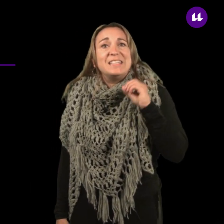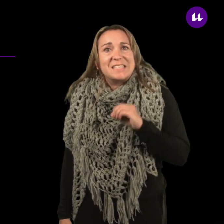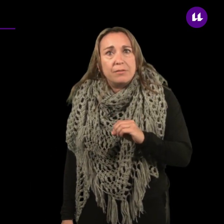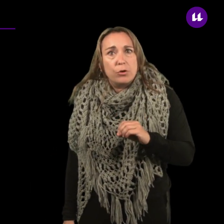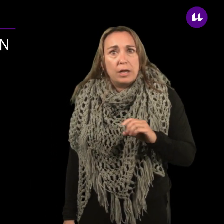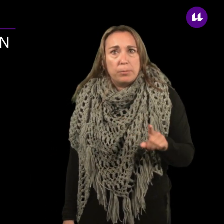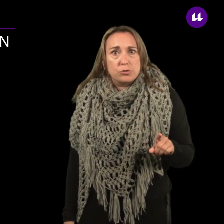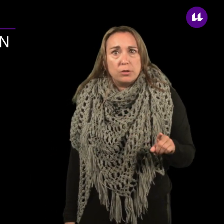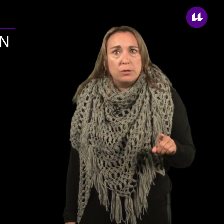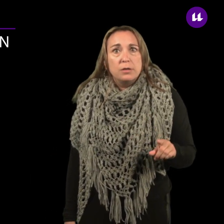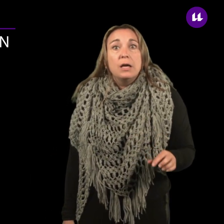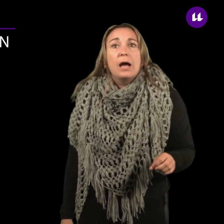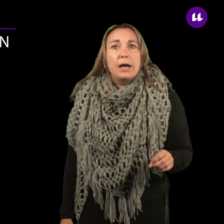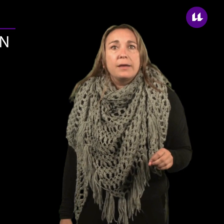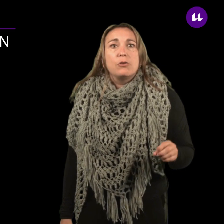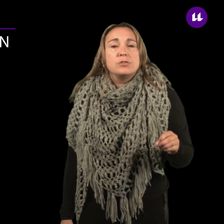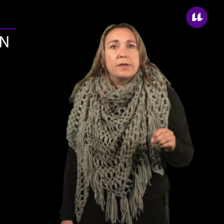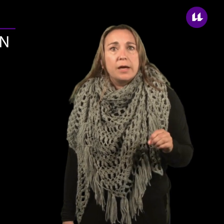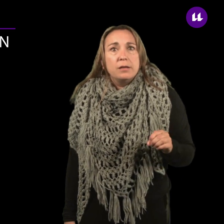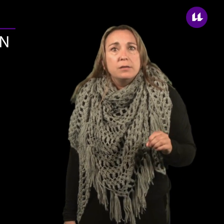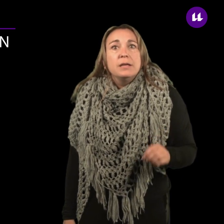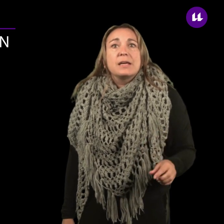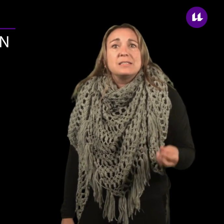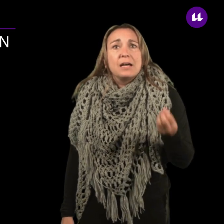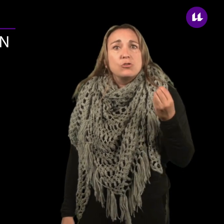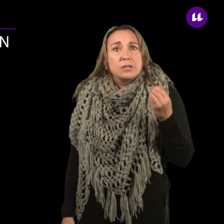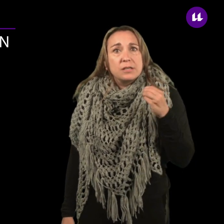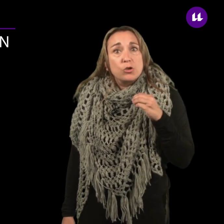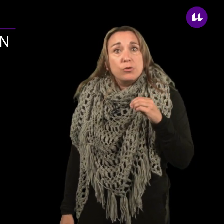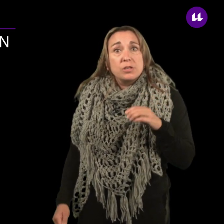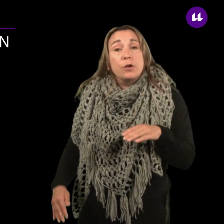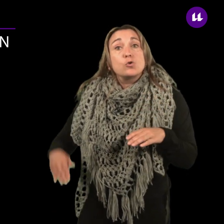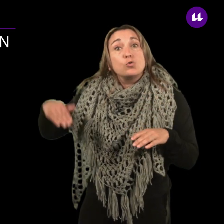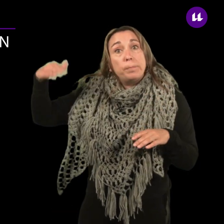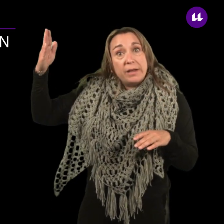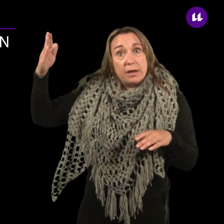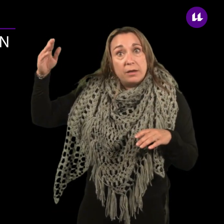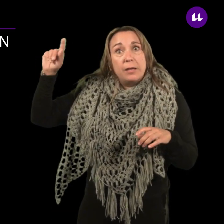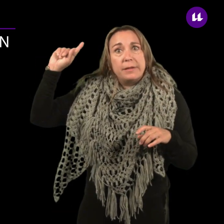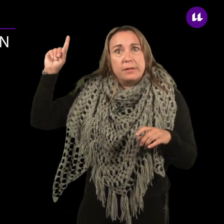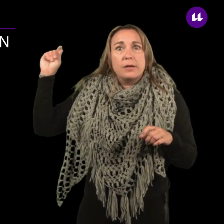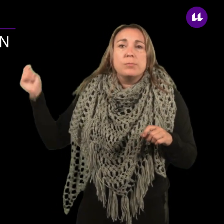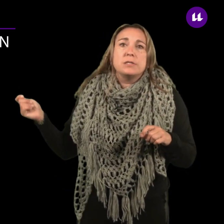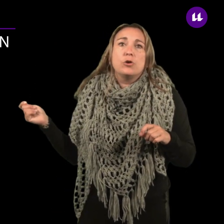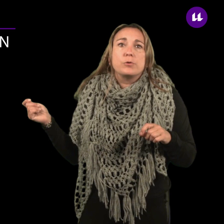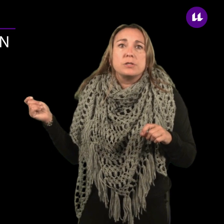incendio y la explosión, hay que considerar que si la concentración de oxígeno supera el 23,5%,